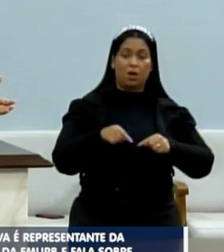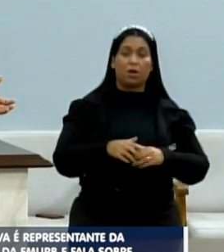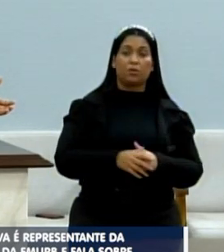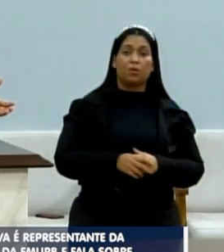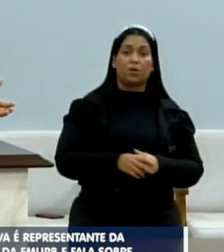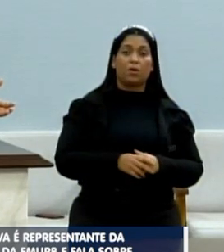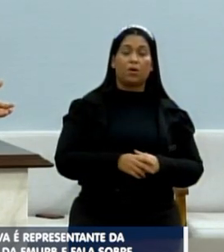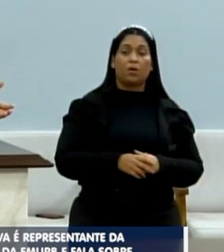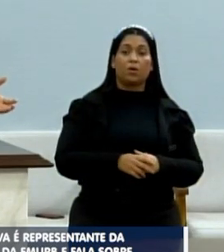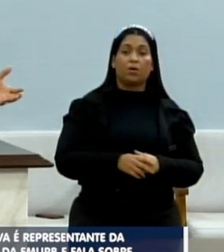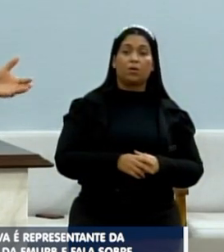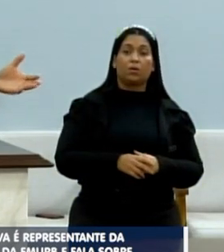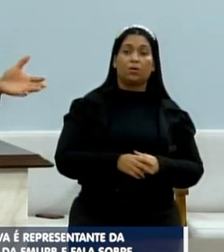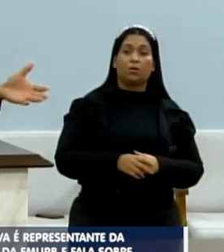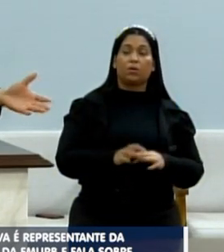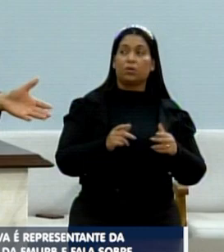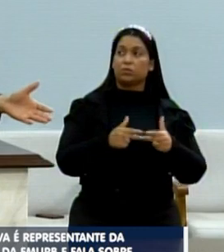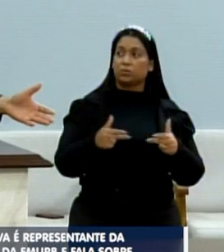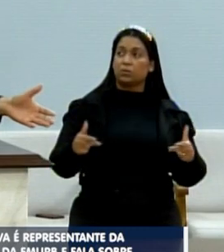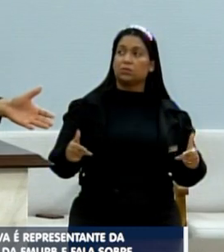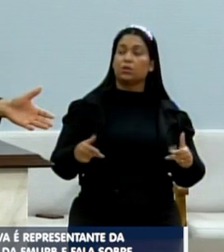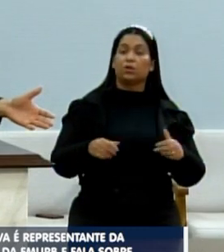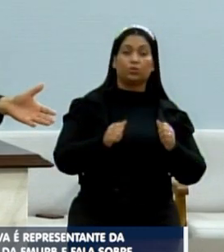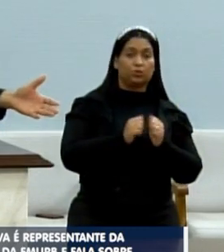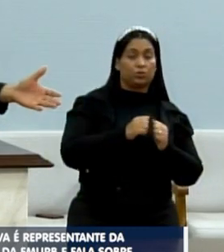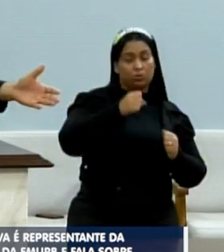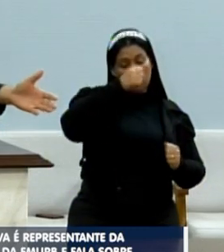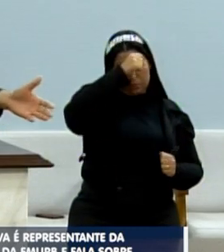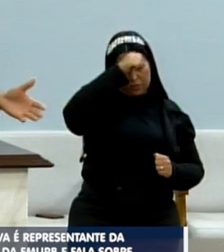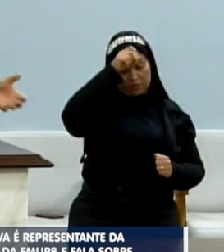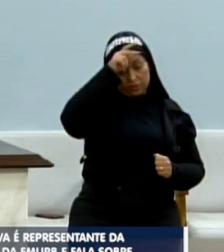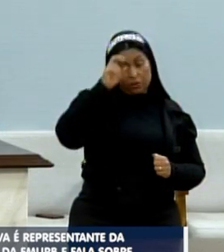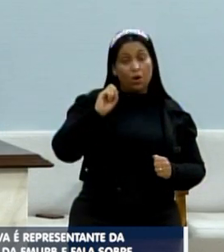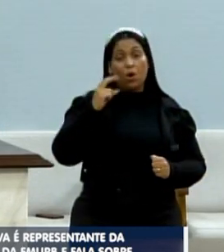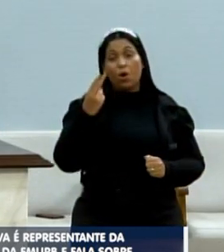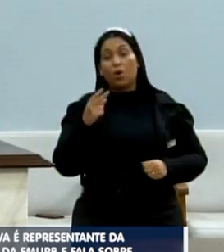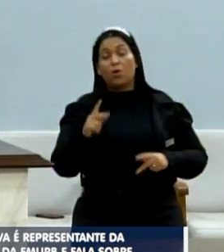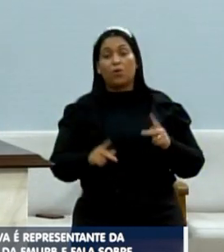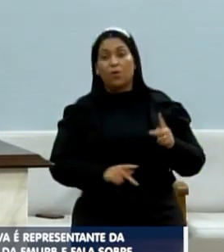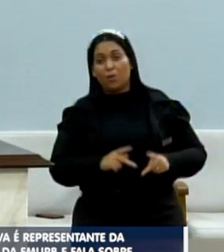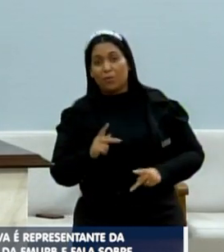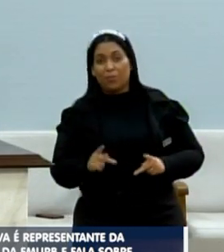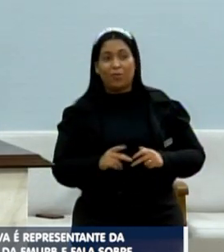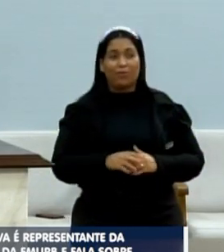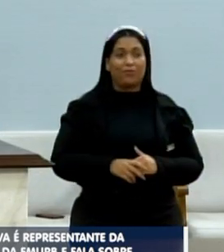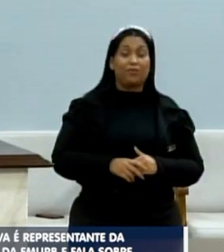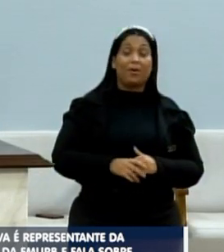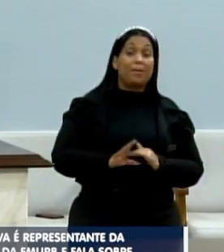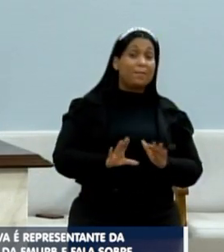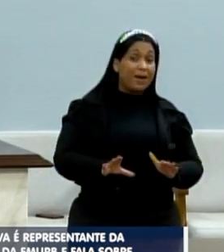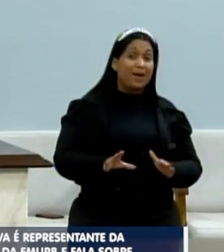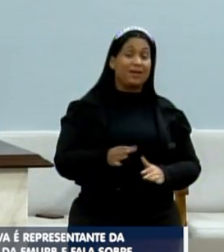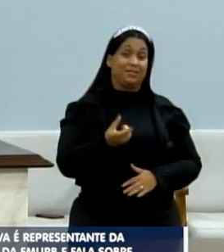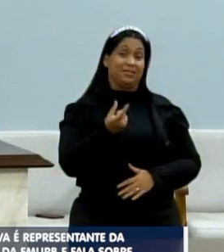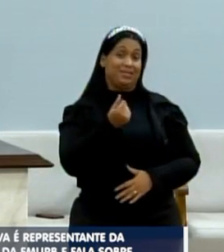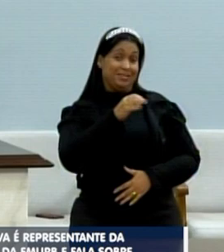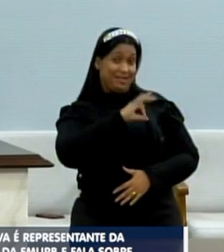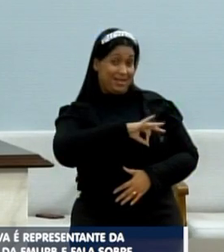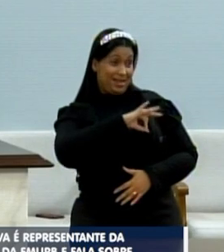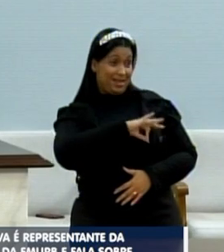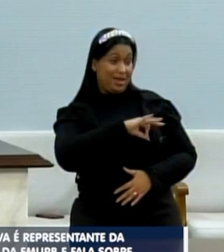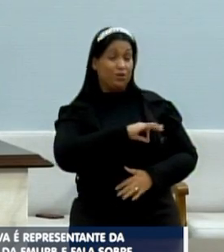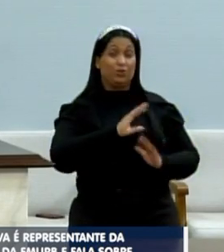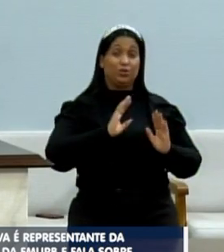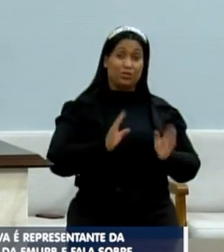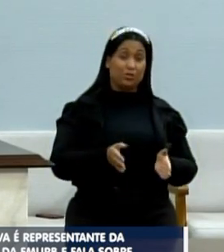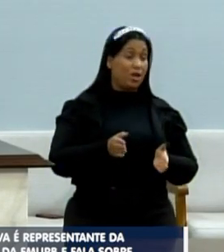tanto nas prestações de serviço para a prefeitura, quanto para a população. E esse plano de cargos e salário, ele